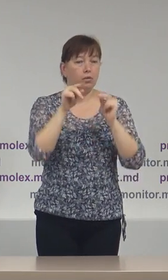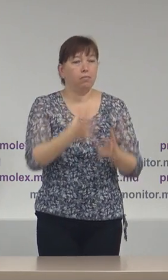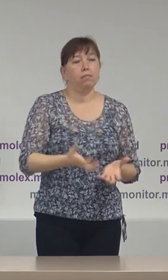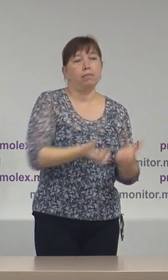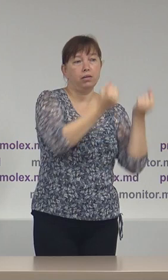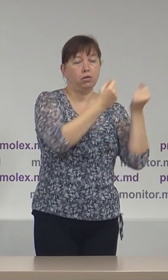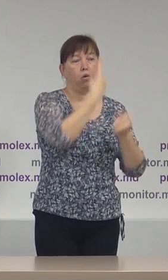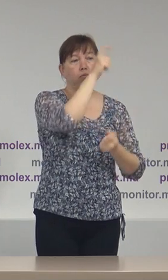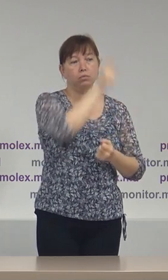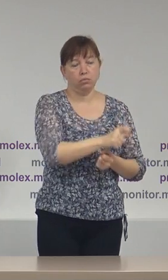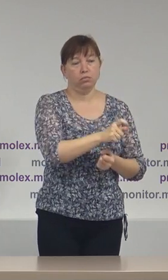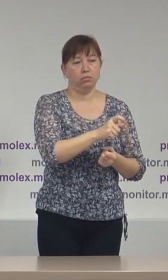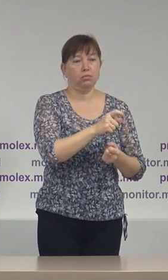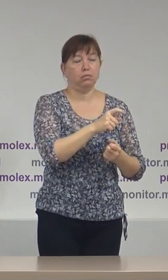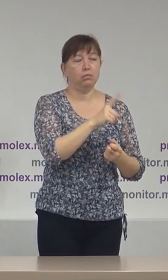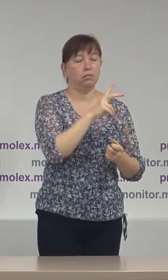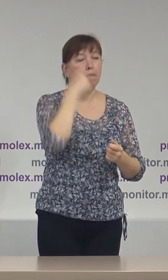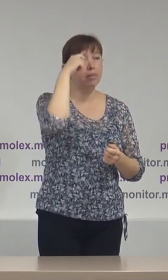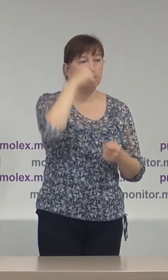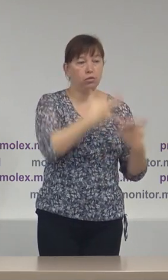concurent electoral sau unui singur candidat